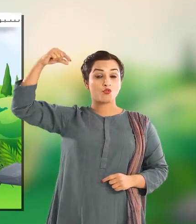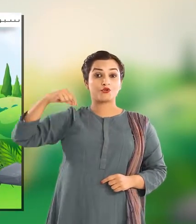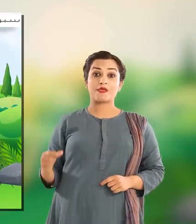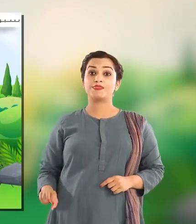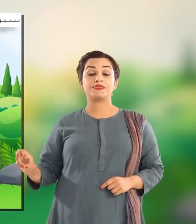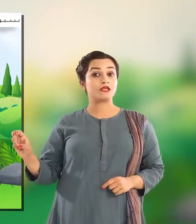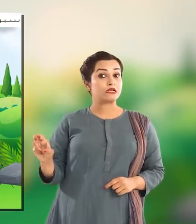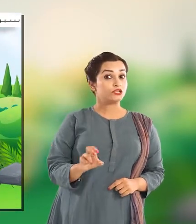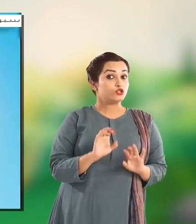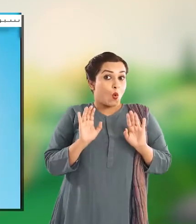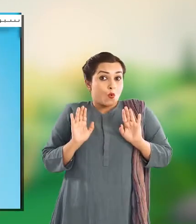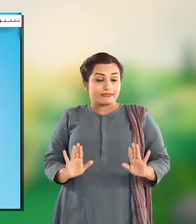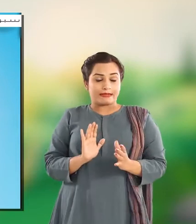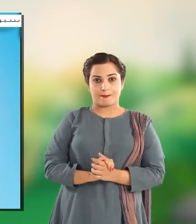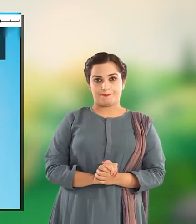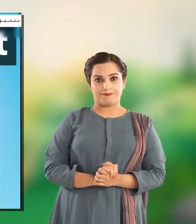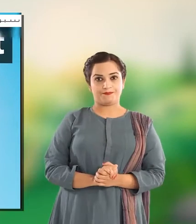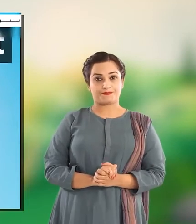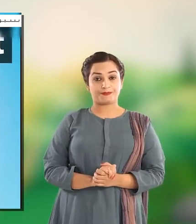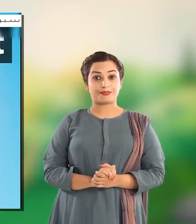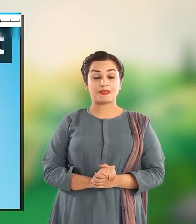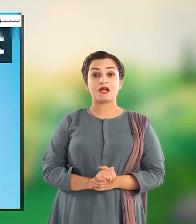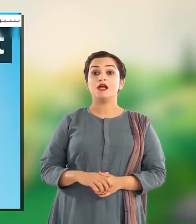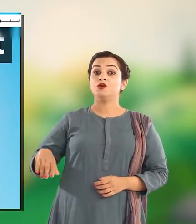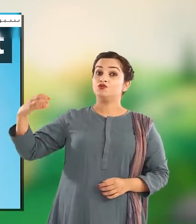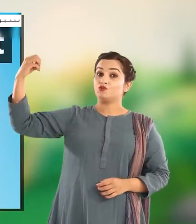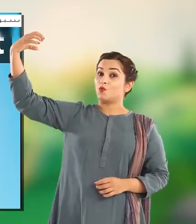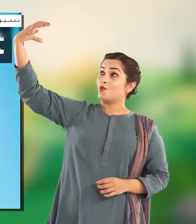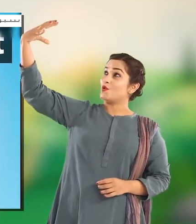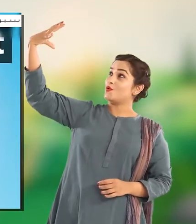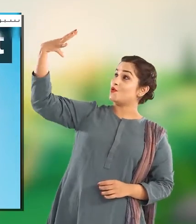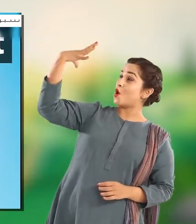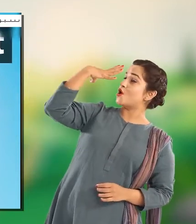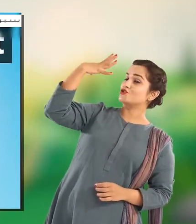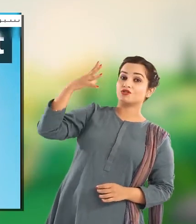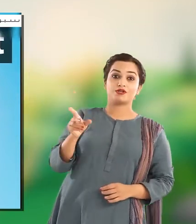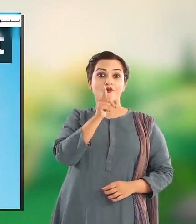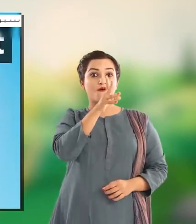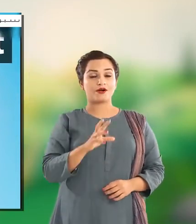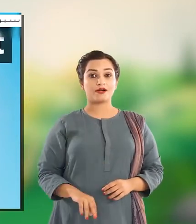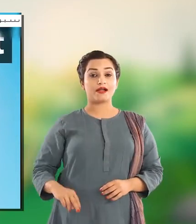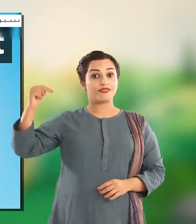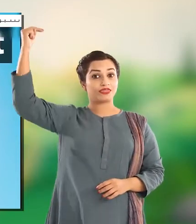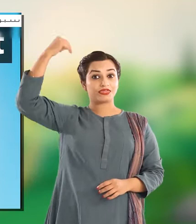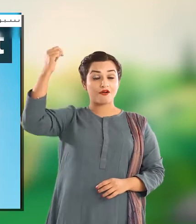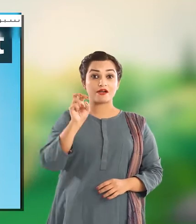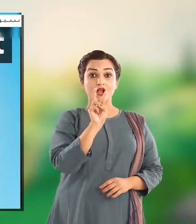ذریعہ ہے heat and light دراصل energy یعنی تاونائی کی دو قسمیں ہیں